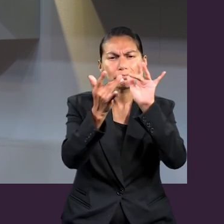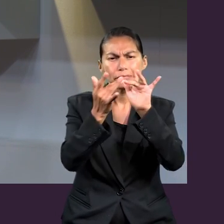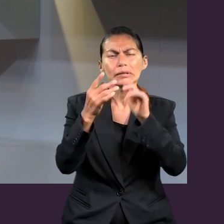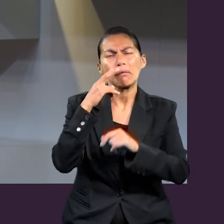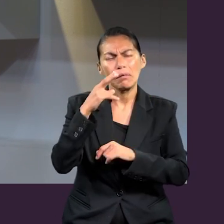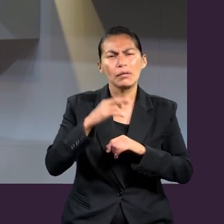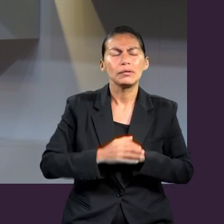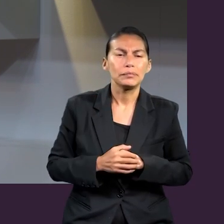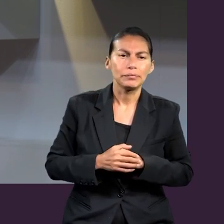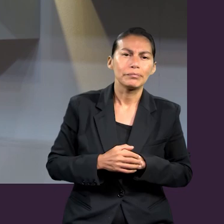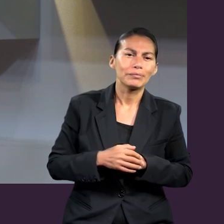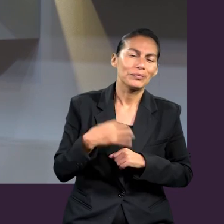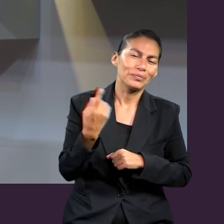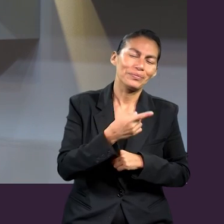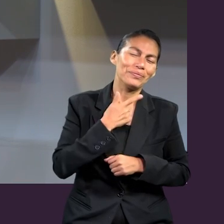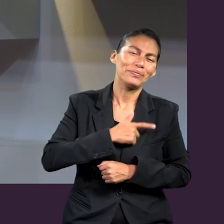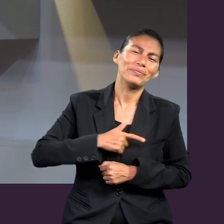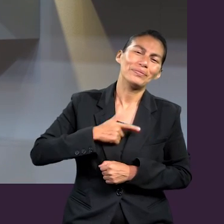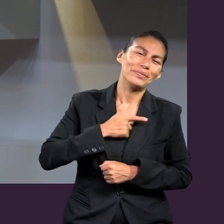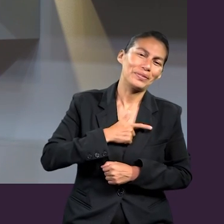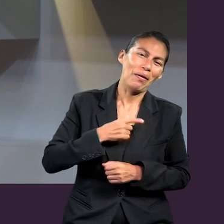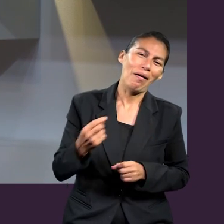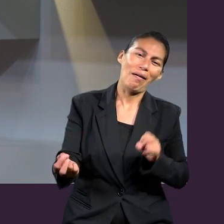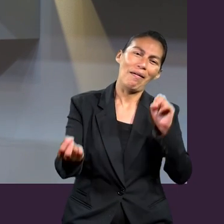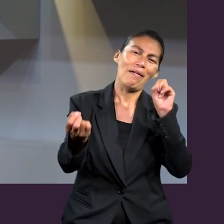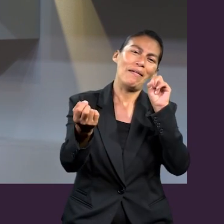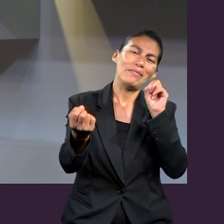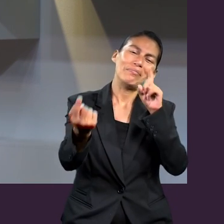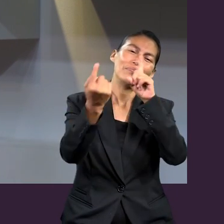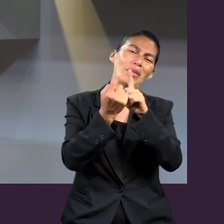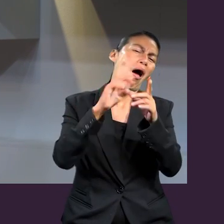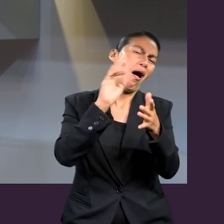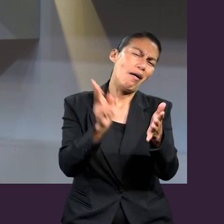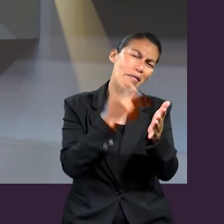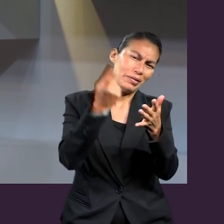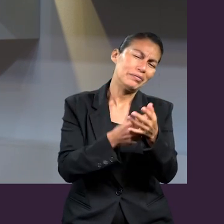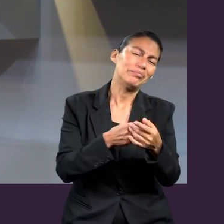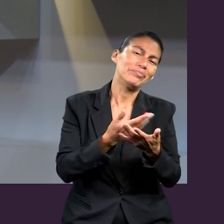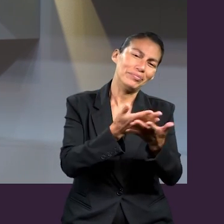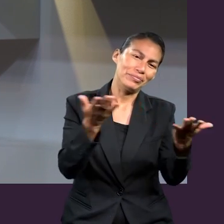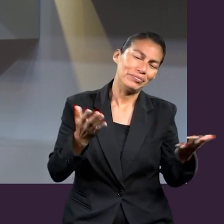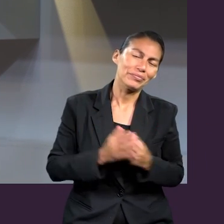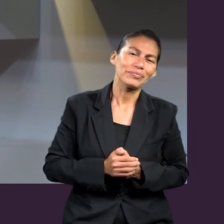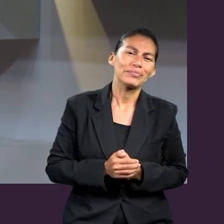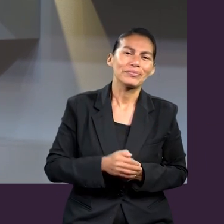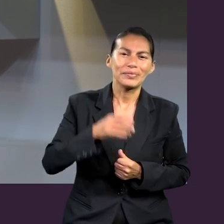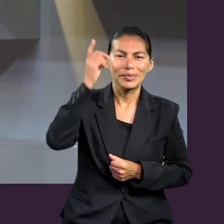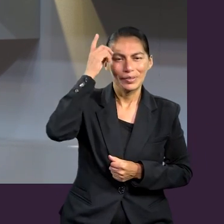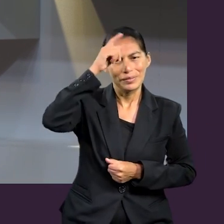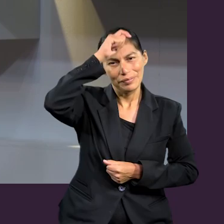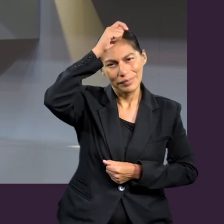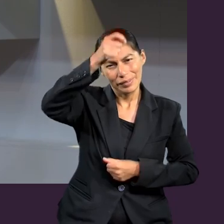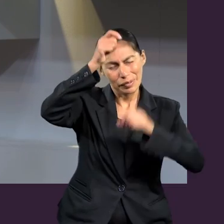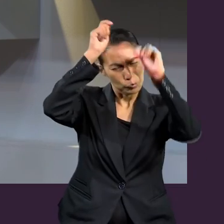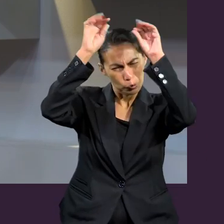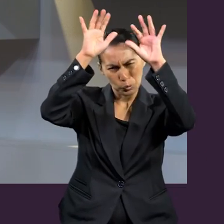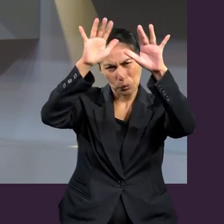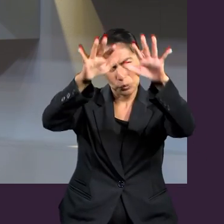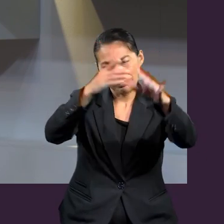Universitaria. Aquí nos dará mucho gusto volvernos a encontrar y que la bendición de Dios sea con